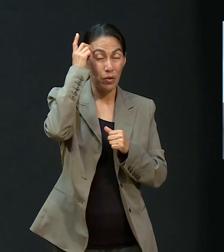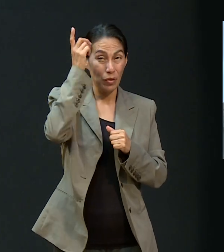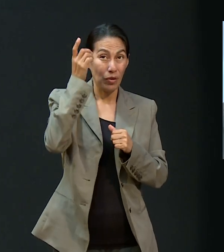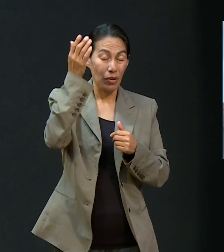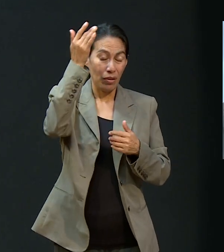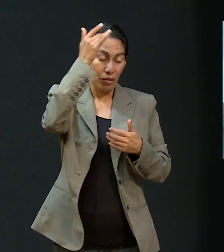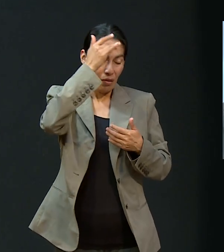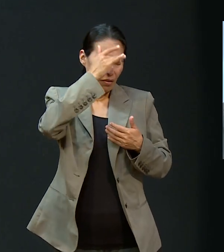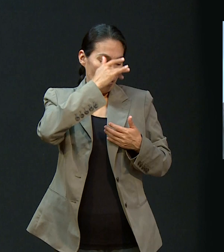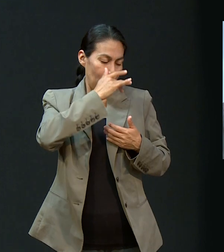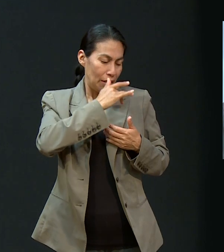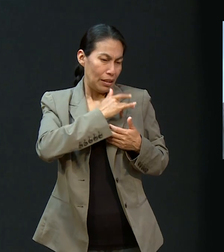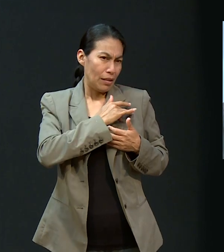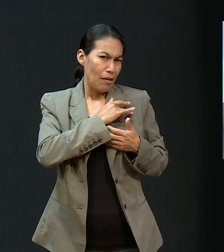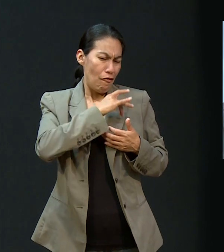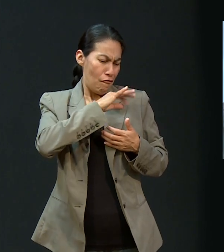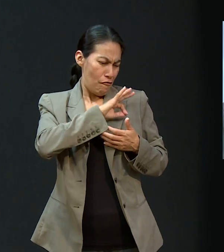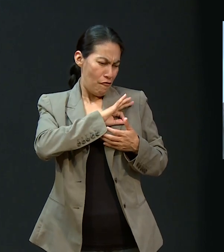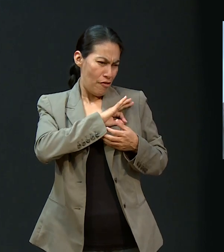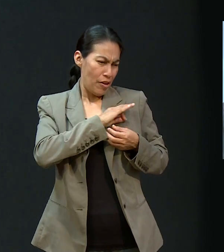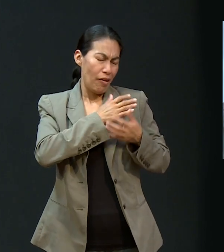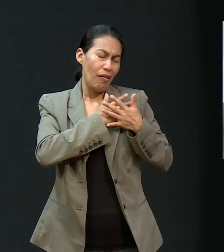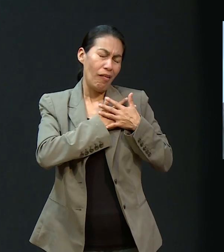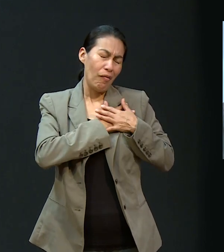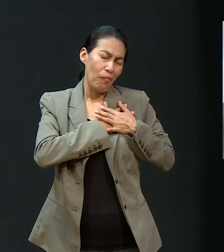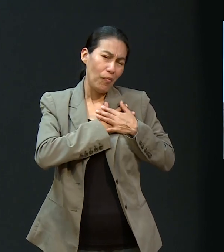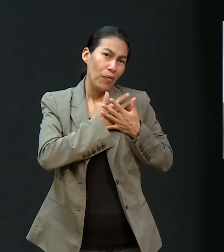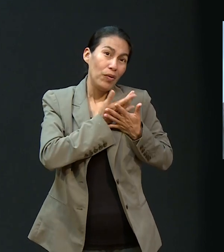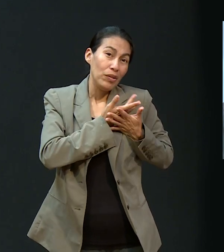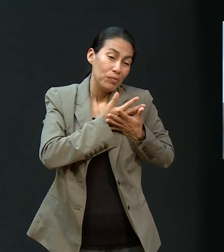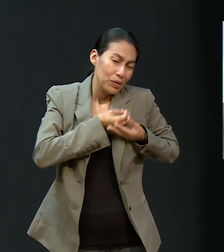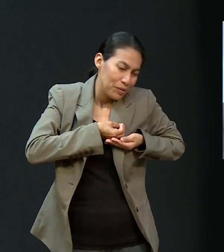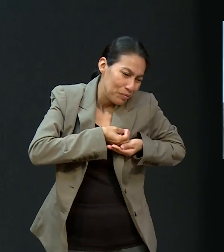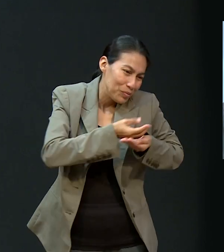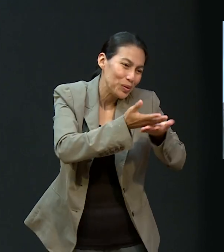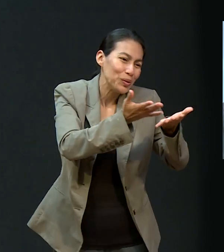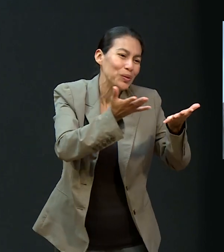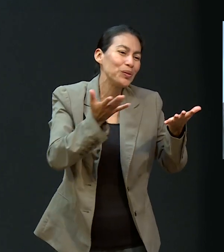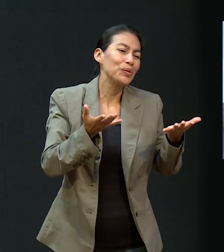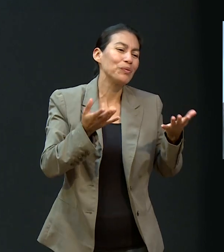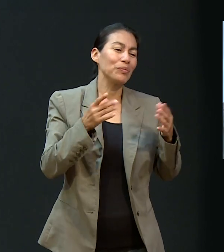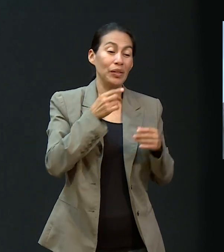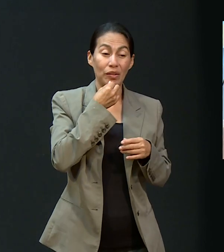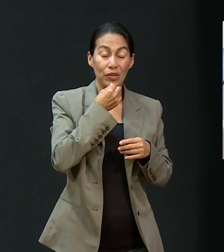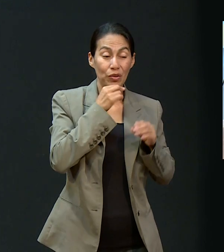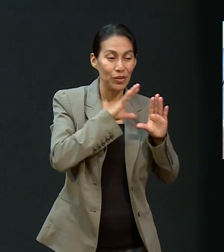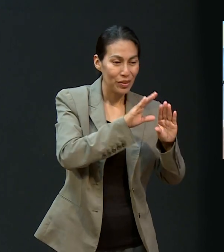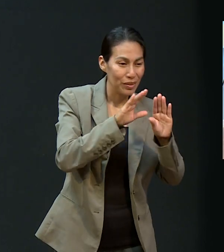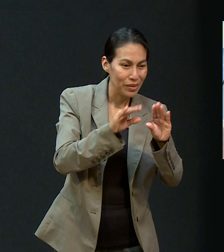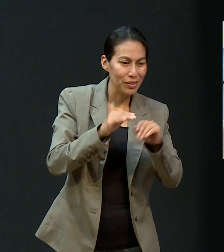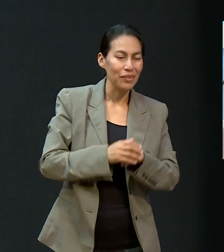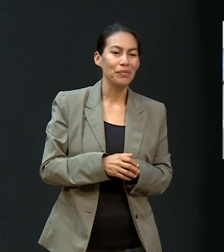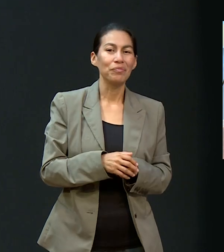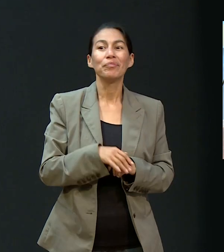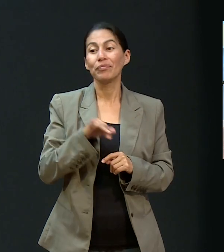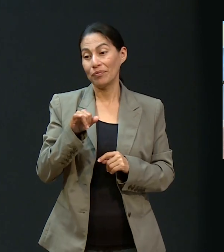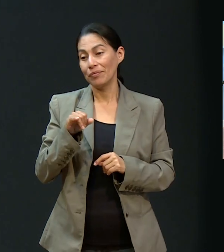transmitir la fe, el amor y la esperanza en los niños. Sí. Gracias a En definitiva.